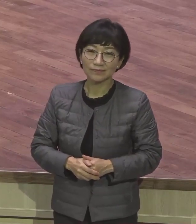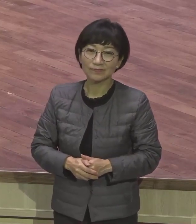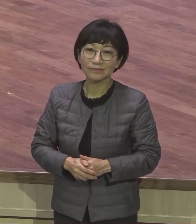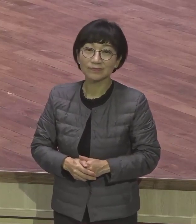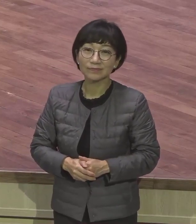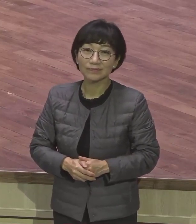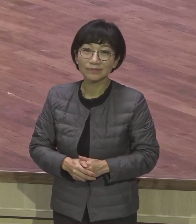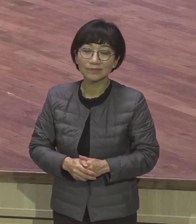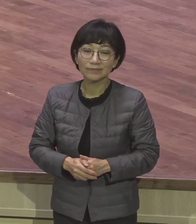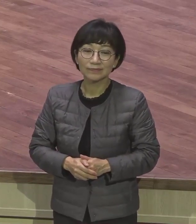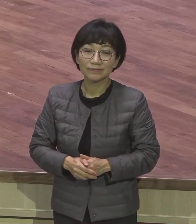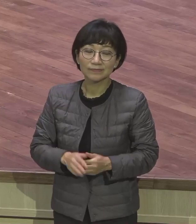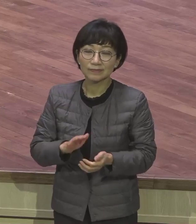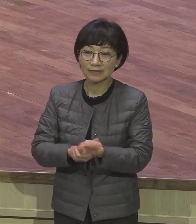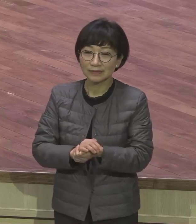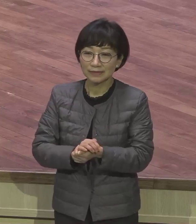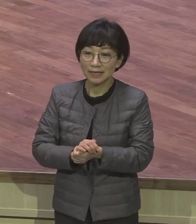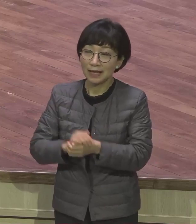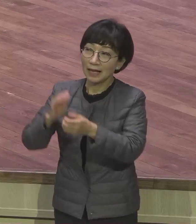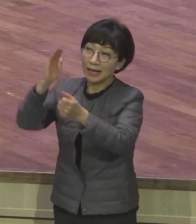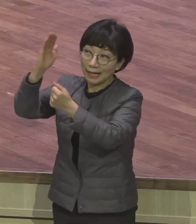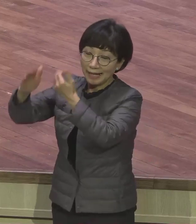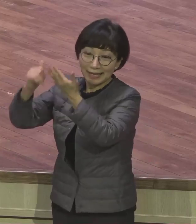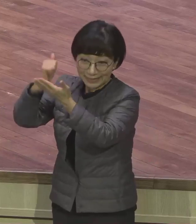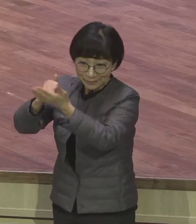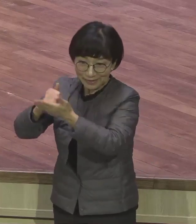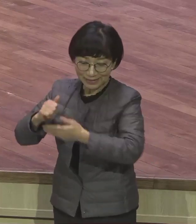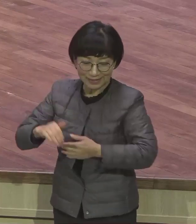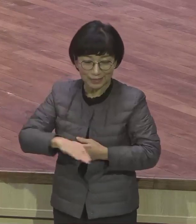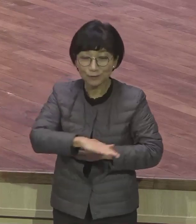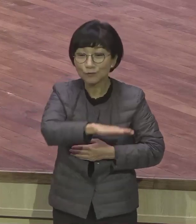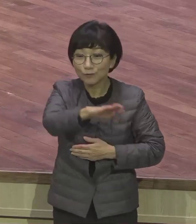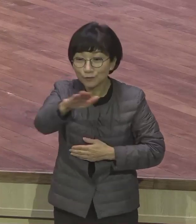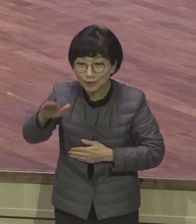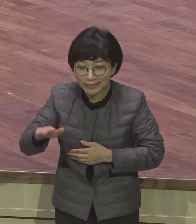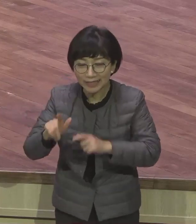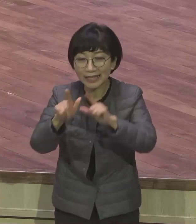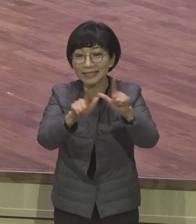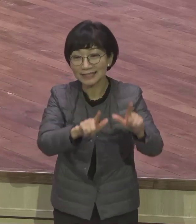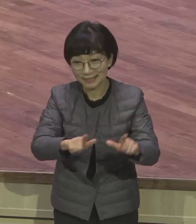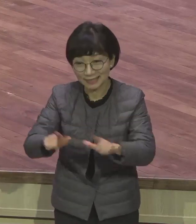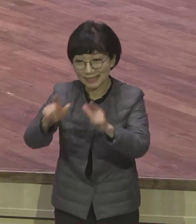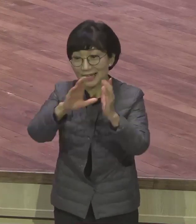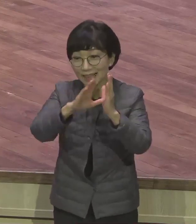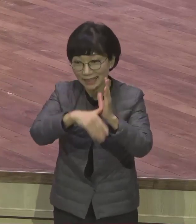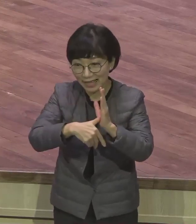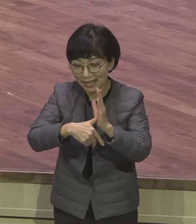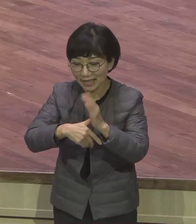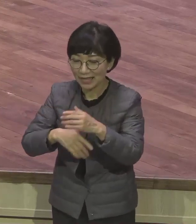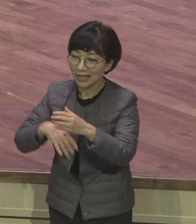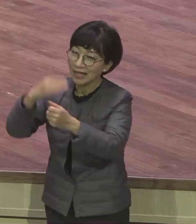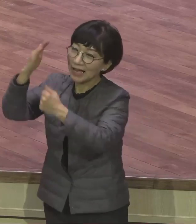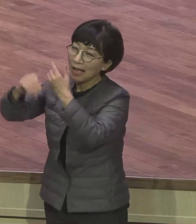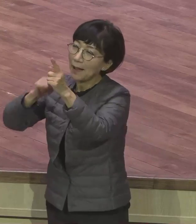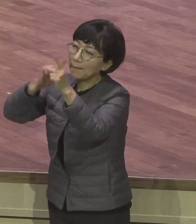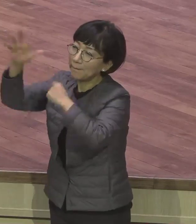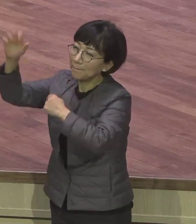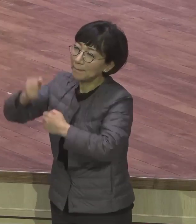말씀의 체질을 바꾸시려고 하나님의 말씀으로 먹고 살게 하려고 사람이 떡으로 사는 것이 아니라